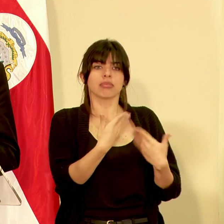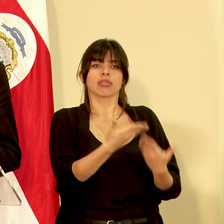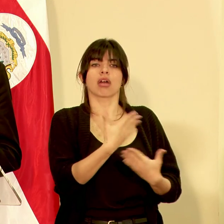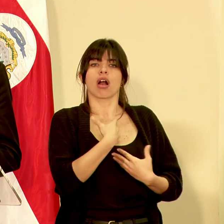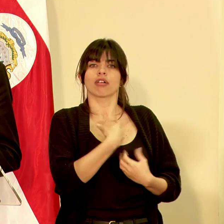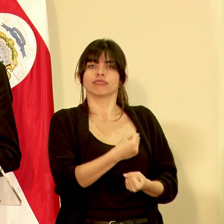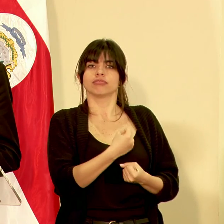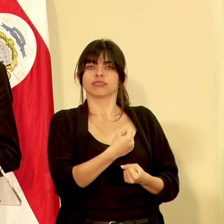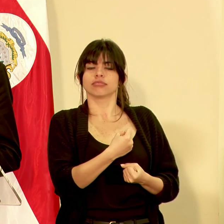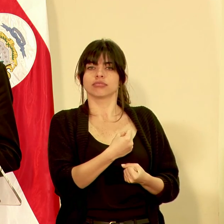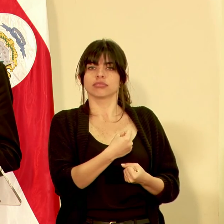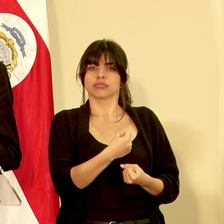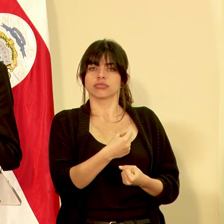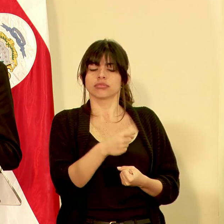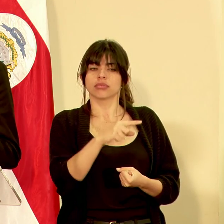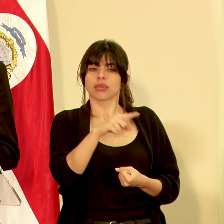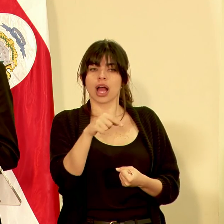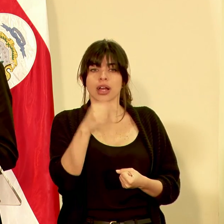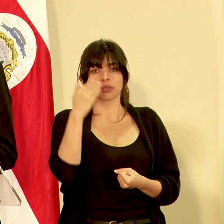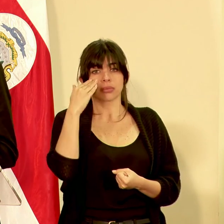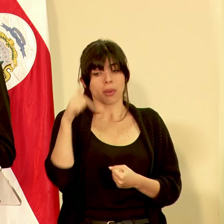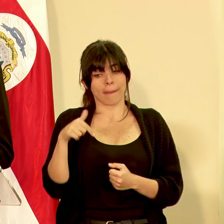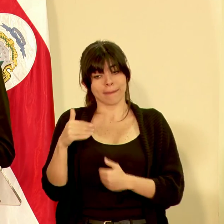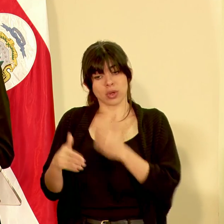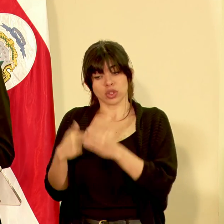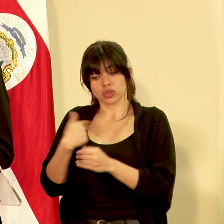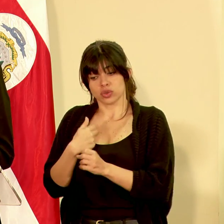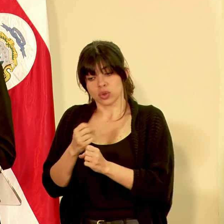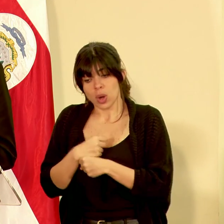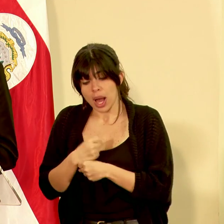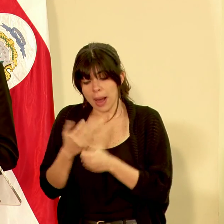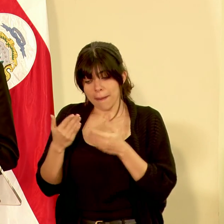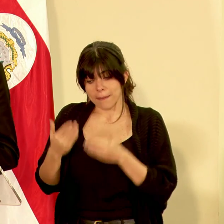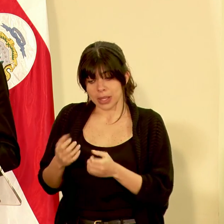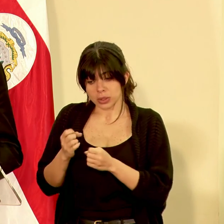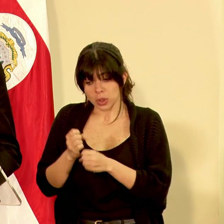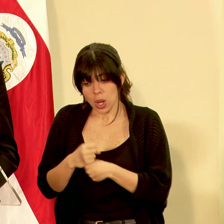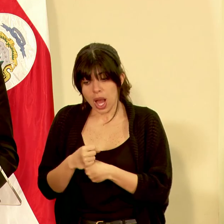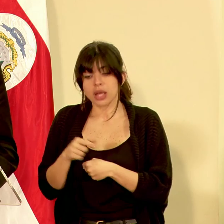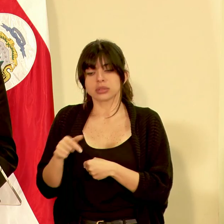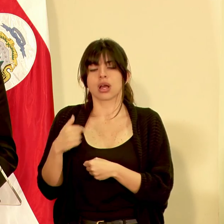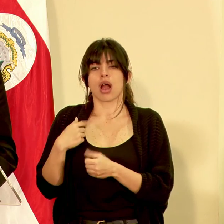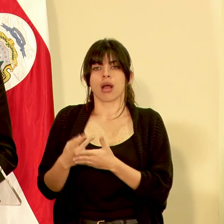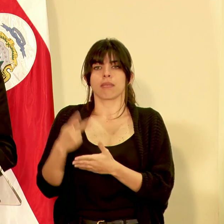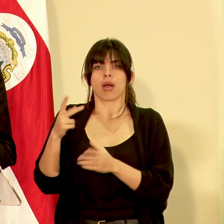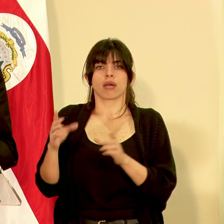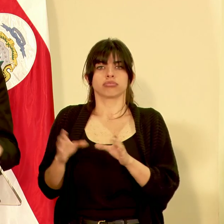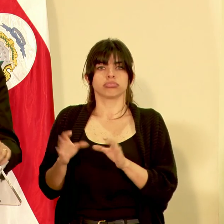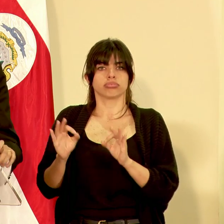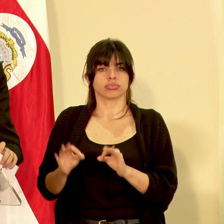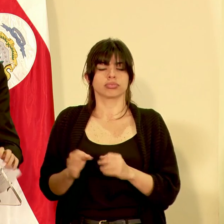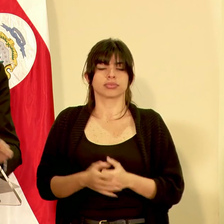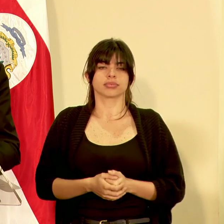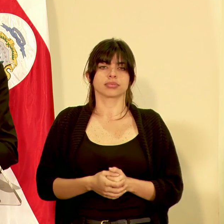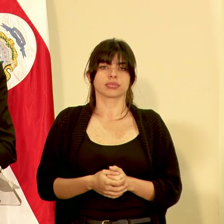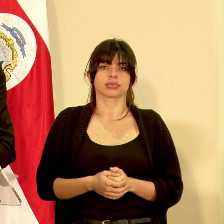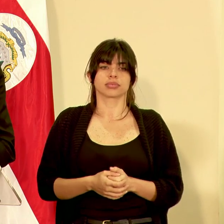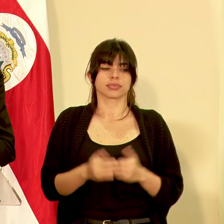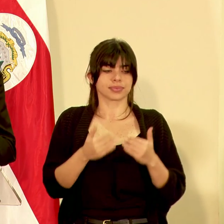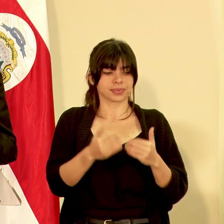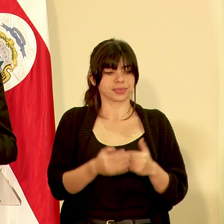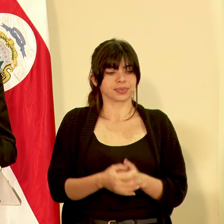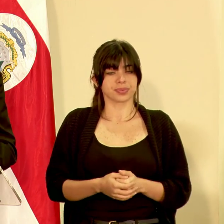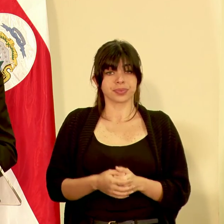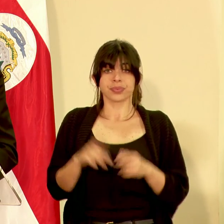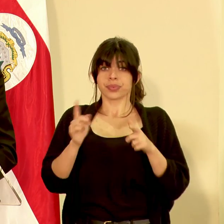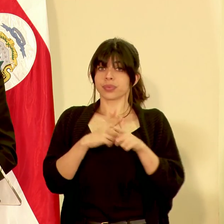confiabilidad del proceso que se está haciendo y el peso que se está haciendo está validado quiere pasamos